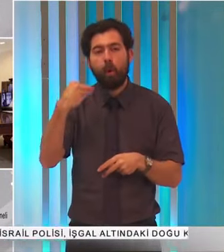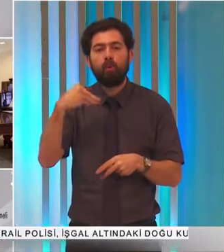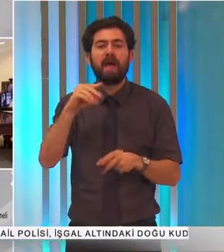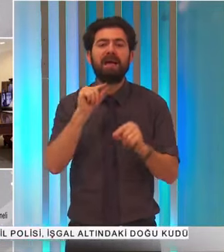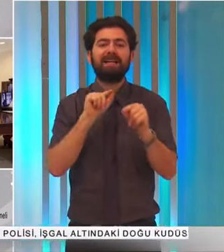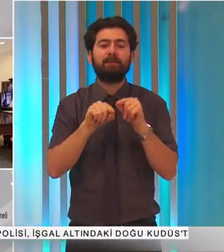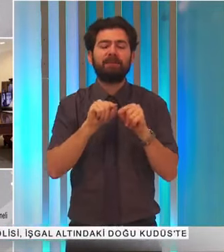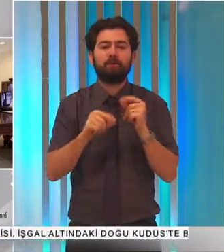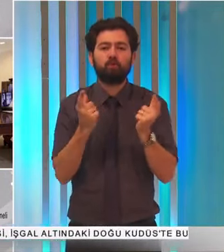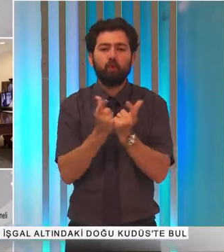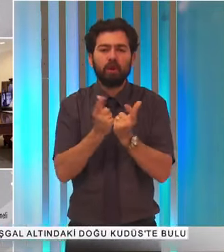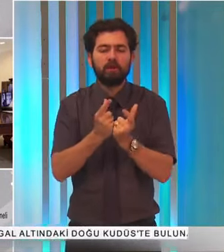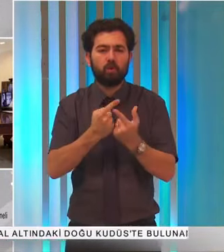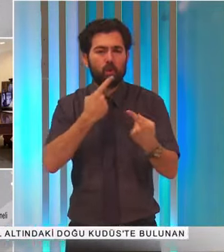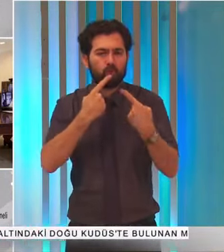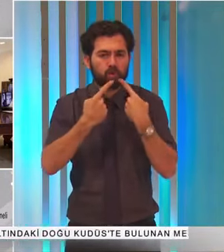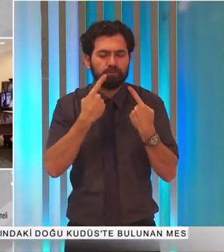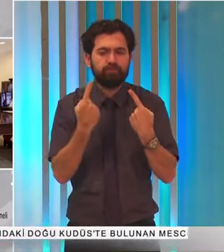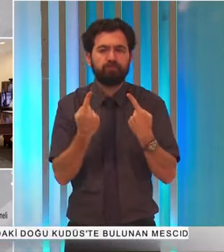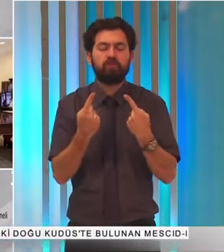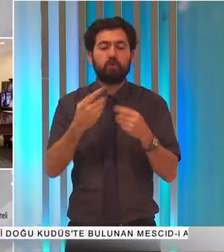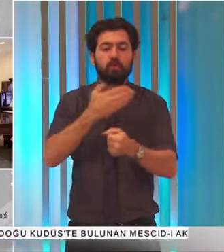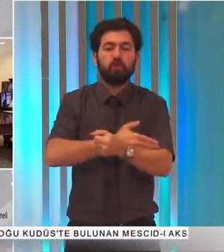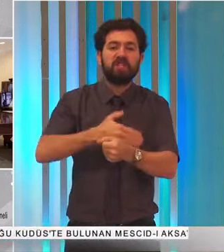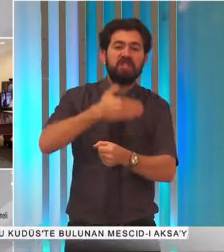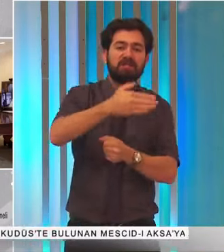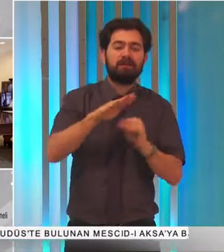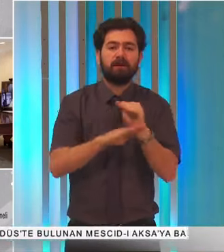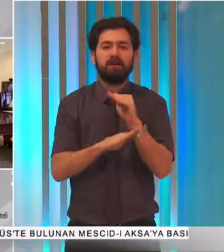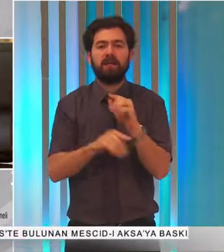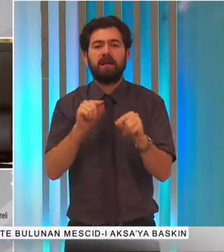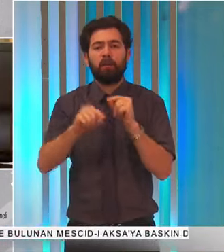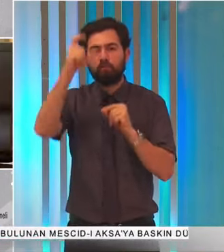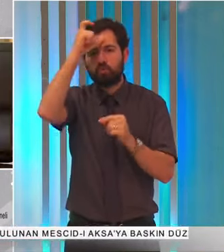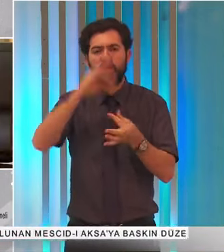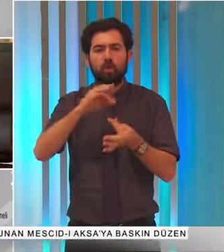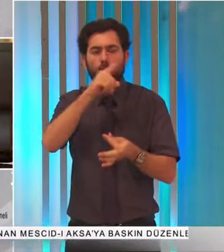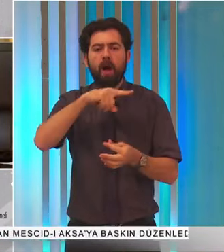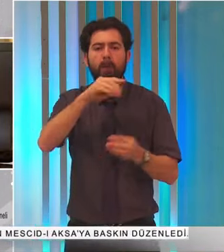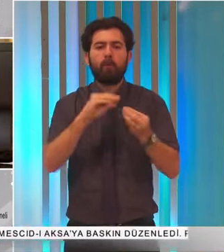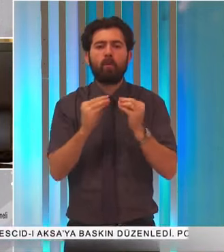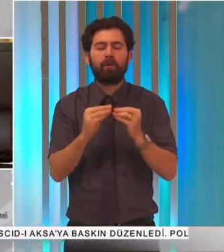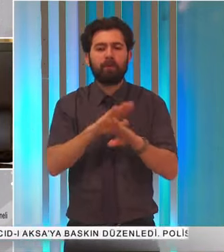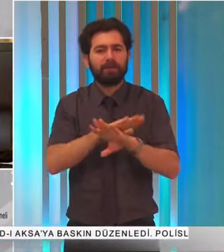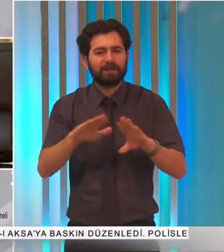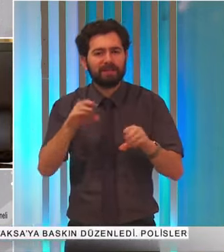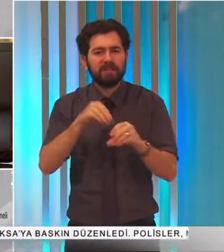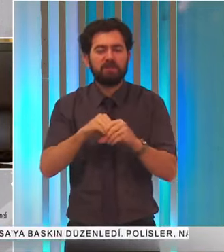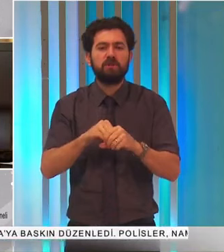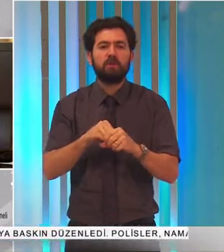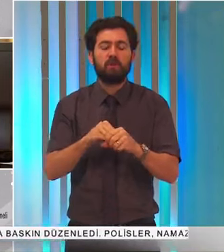toplantısı ele alınırken, yurt dışında yaşayan Kıbrıslı Türklerin sorunlarının gidirilebilmesi için görüş